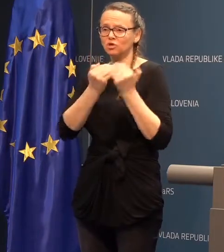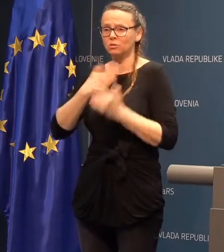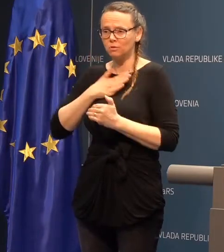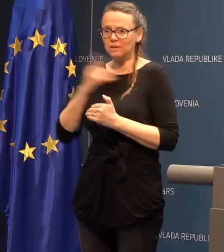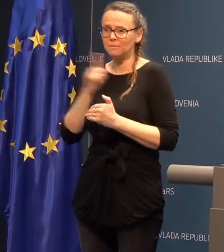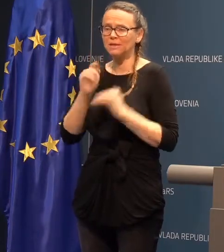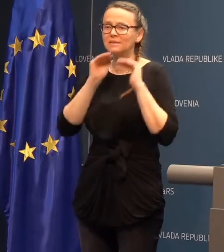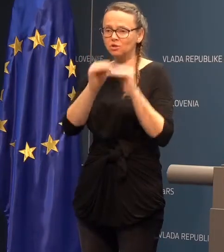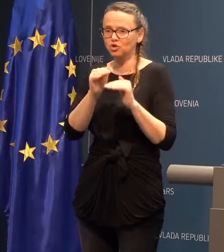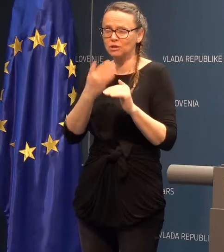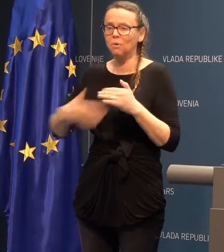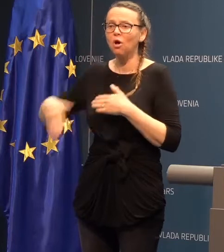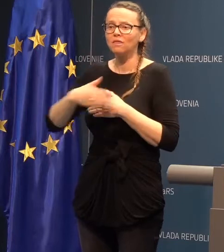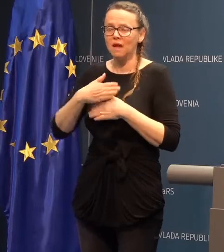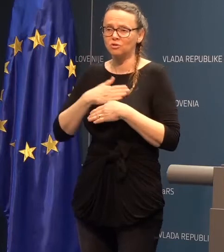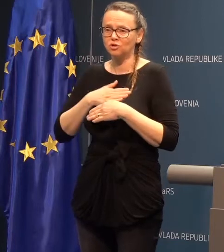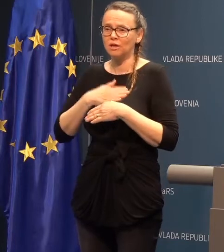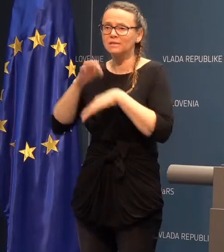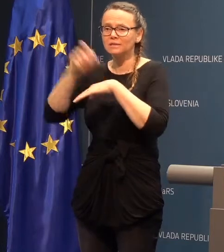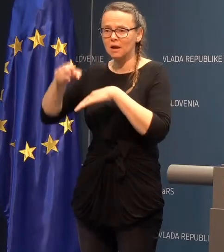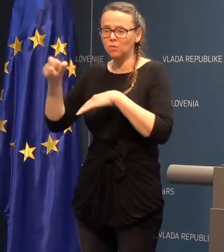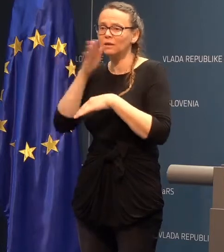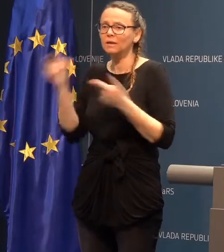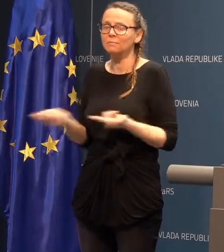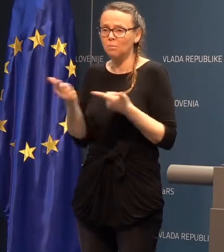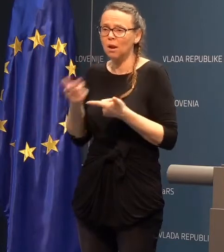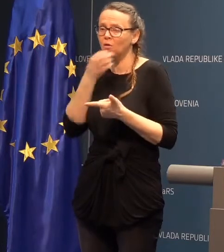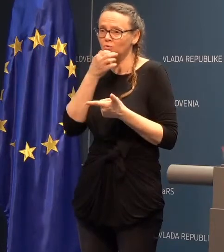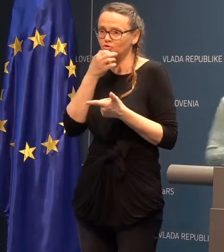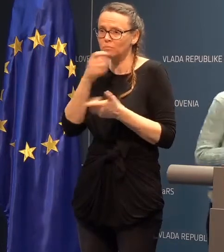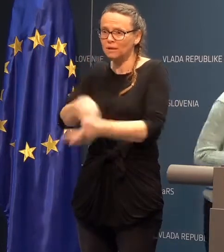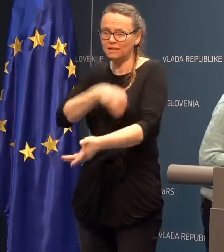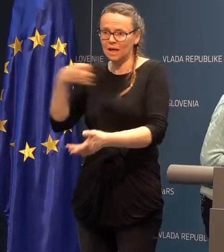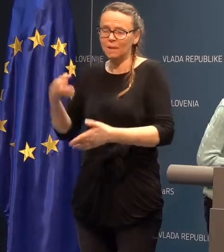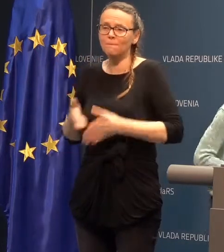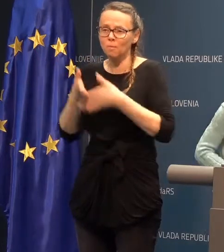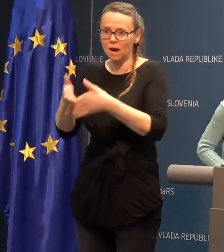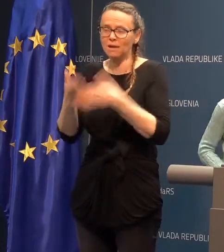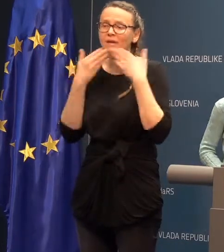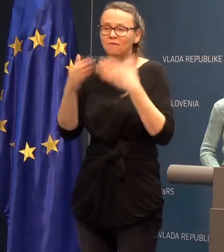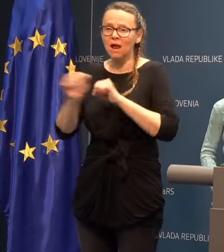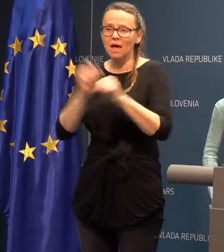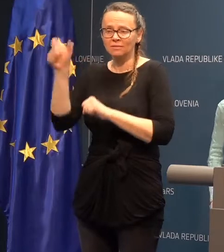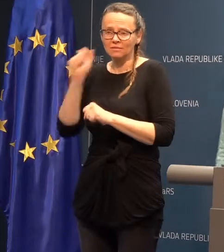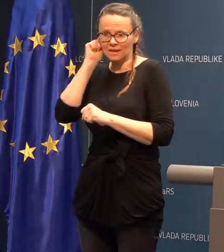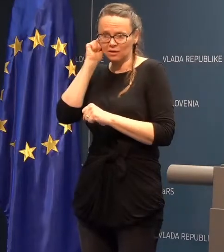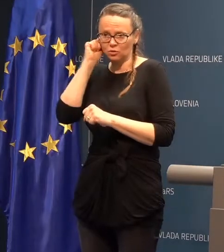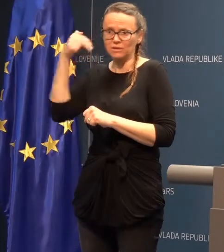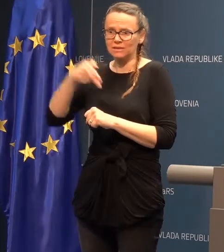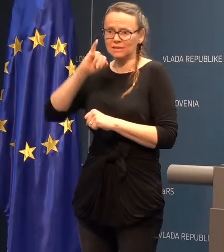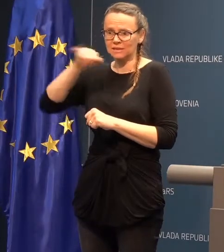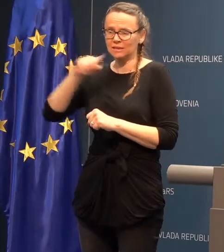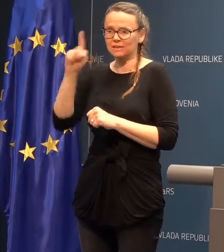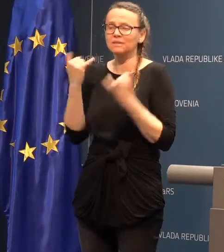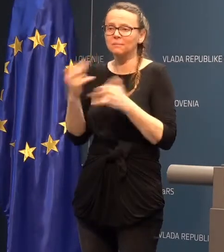zaščitimo naše zdravnike, da bomo lahko čim ljep pomagali. Hvala direktorici Mija Z. Zdaj pa državna